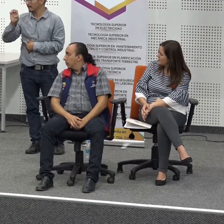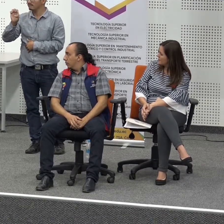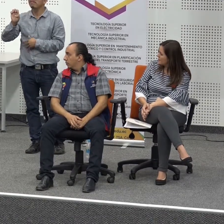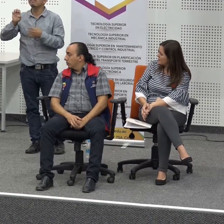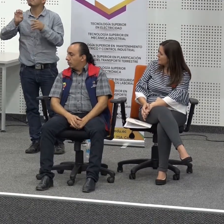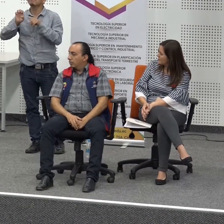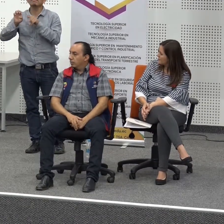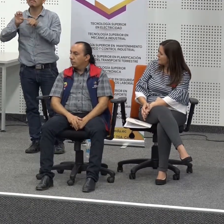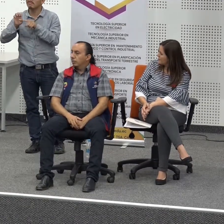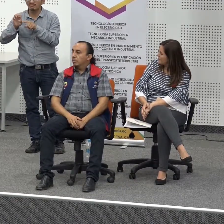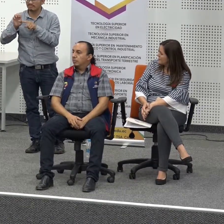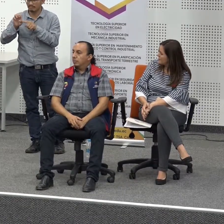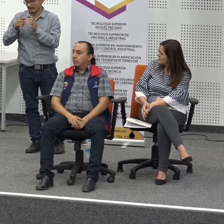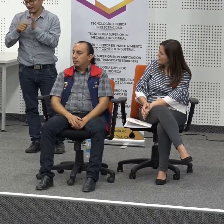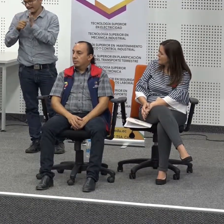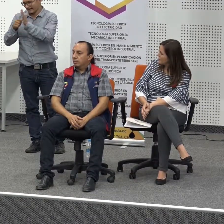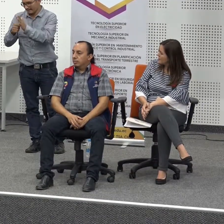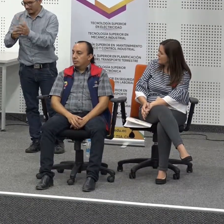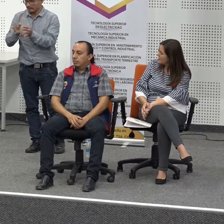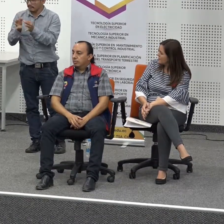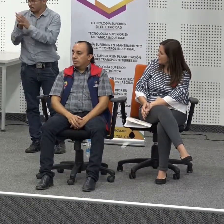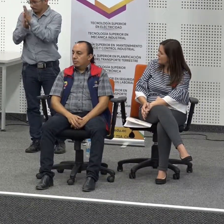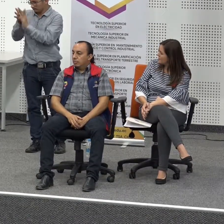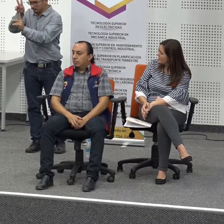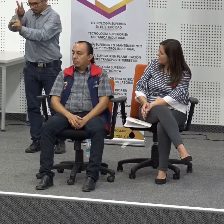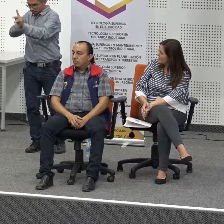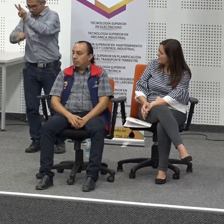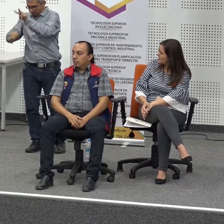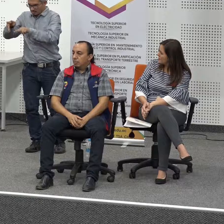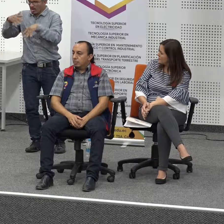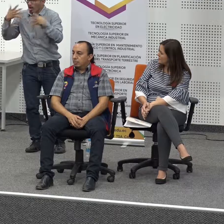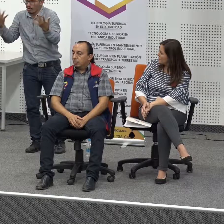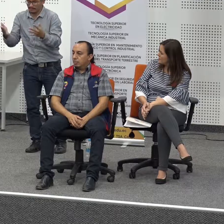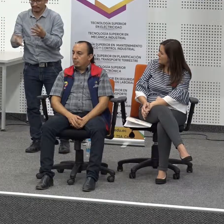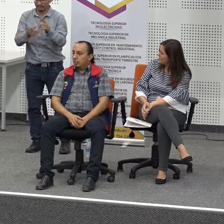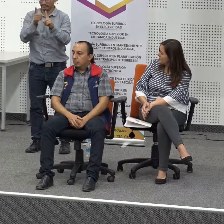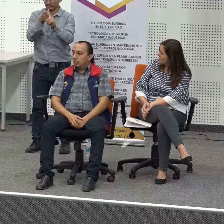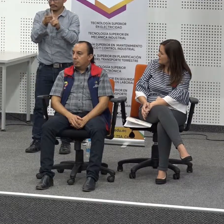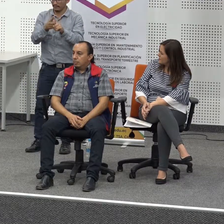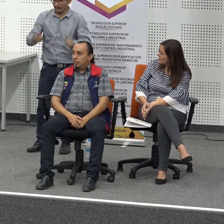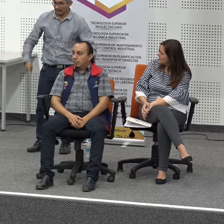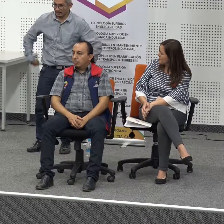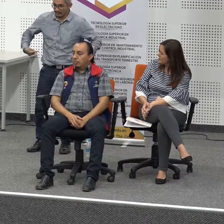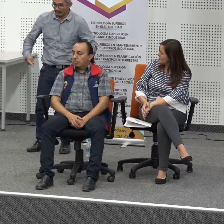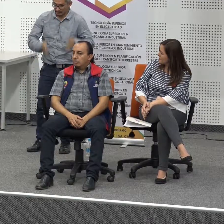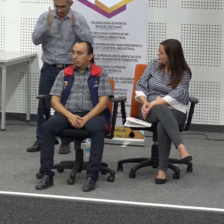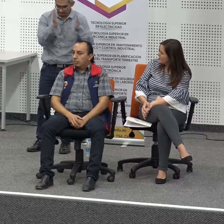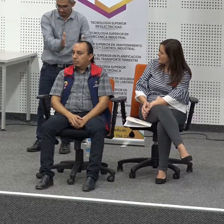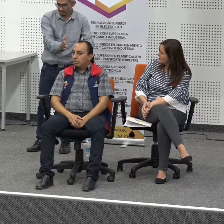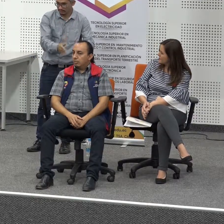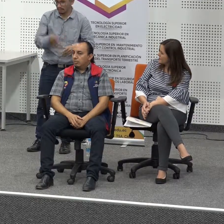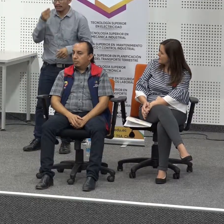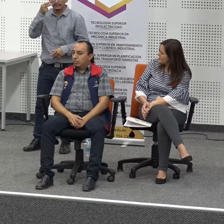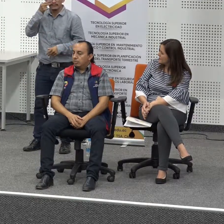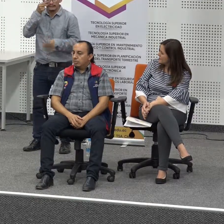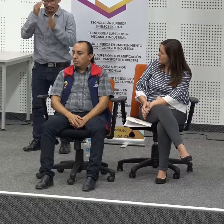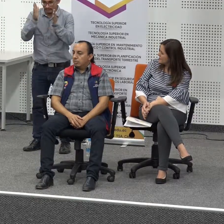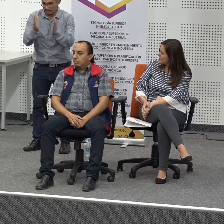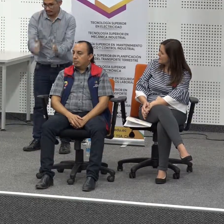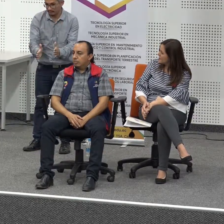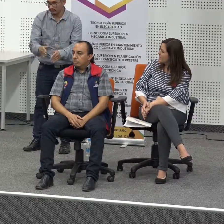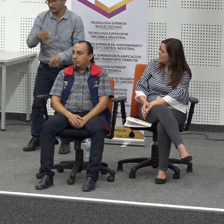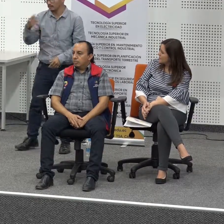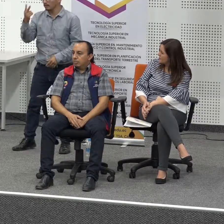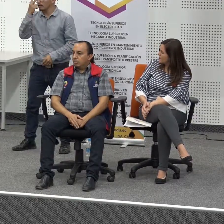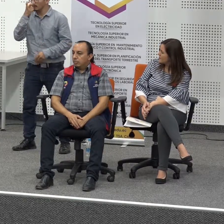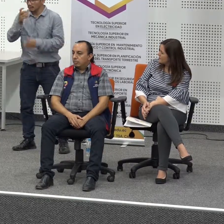y muchas veces son invisibles es decir no no nos dan muchas veces esa perdura primero por ejemplo en el tema de las sillas de